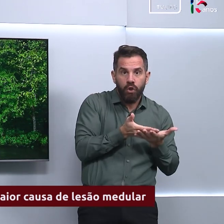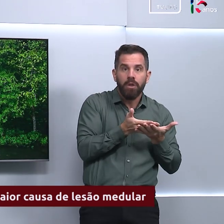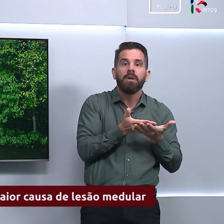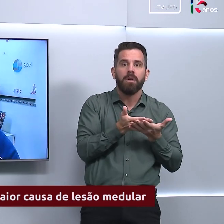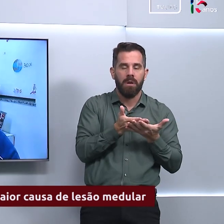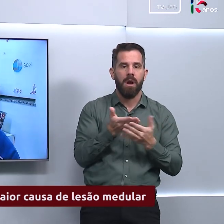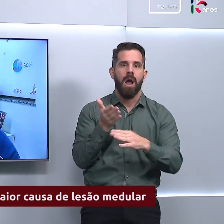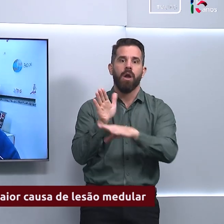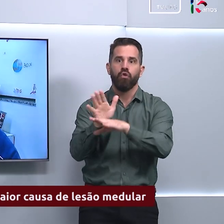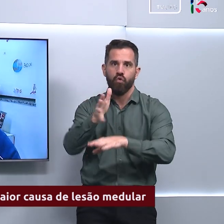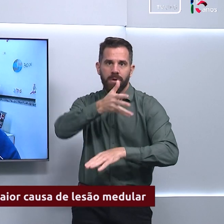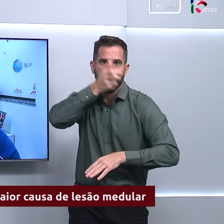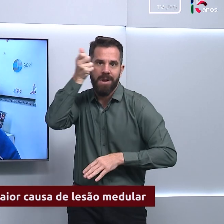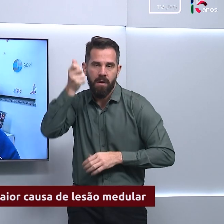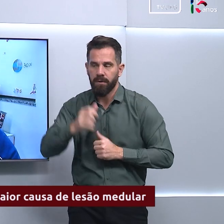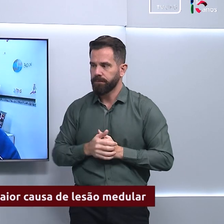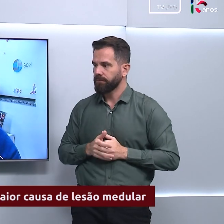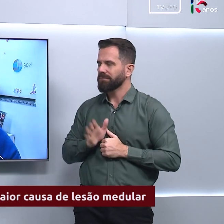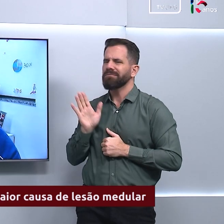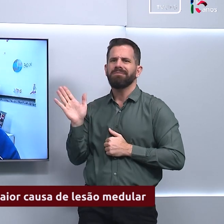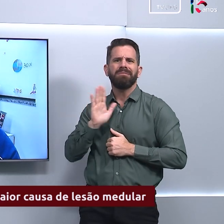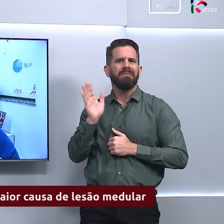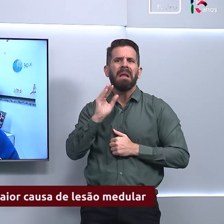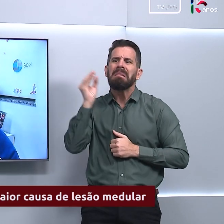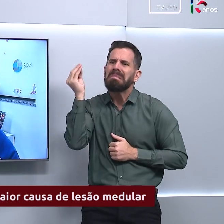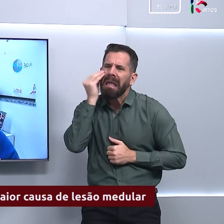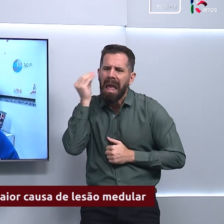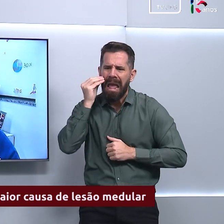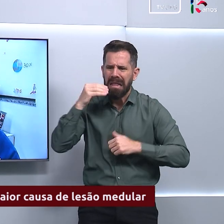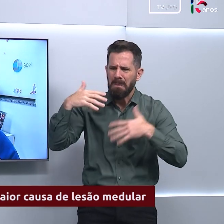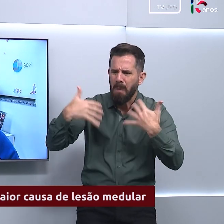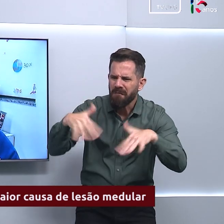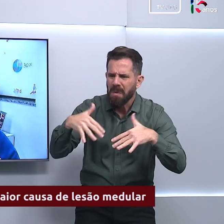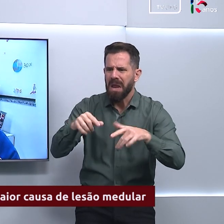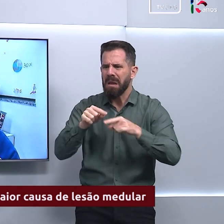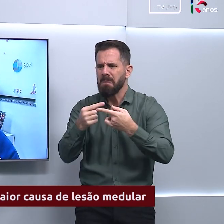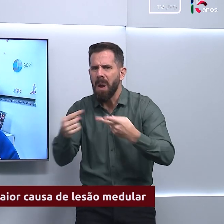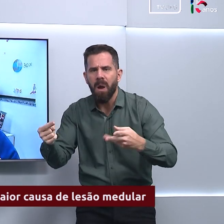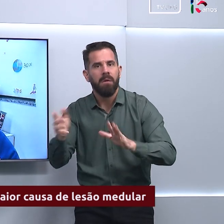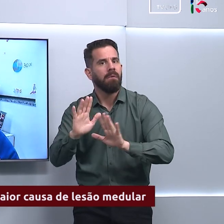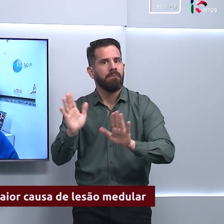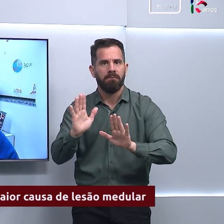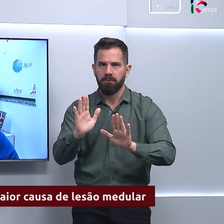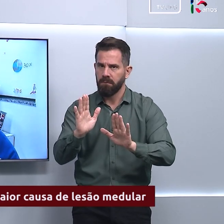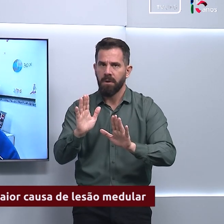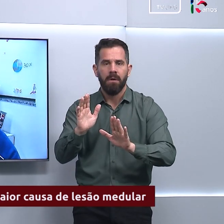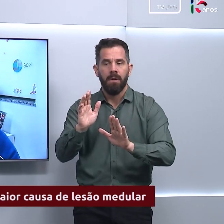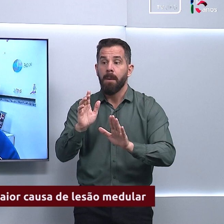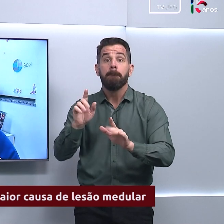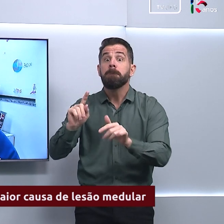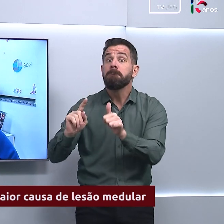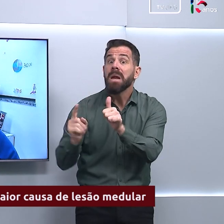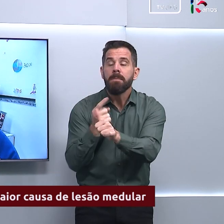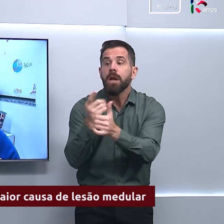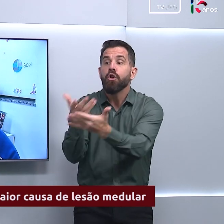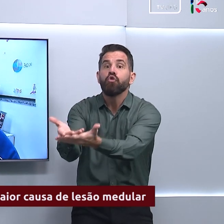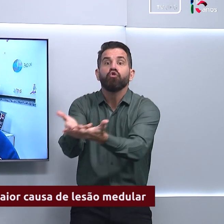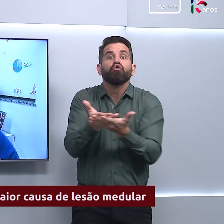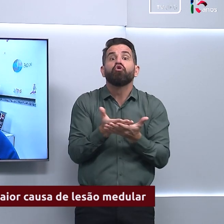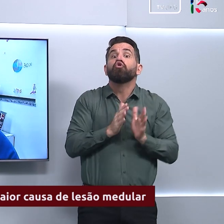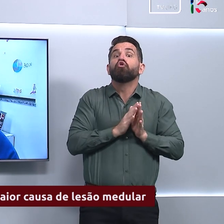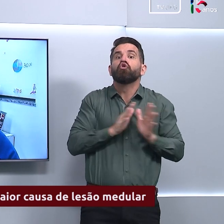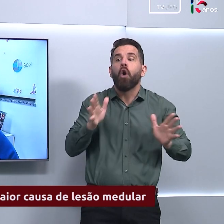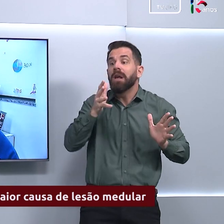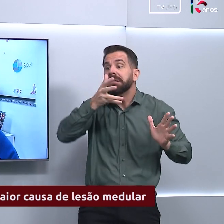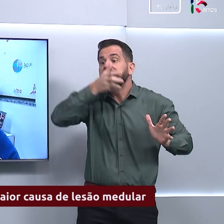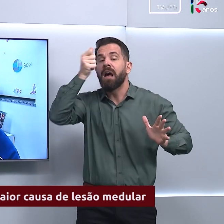não é recomendado testar movimentos com essa pessoa com essa vítima tirar da água e ficar testando se está movimentando se está